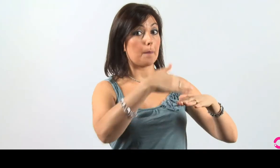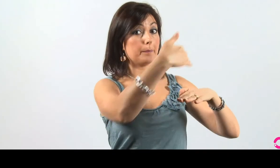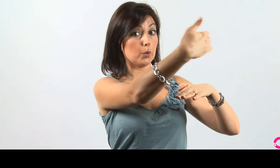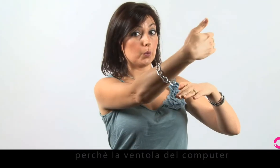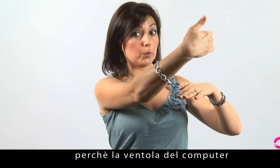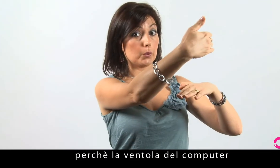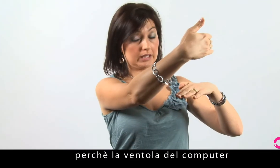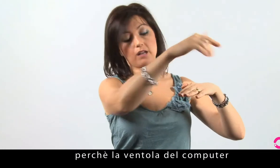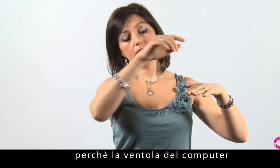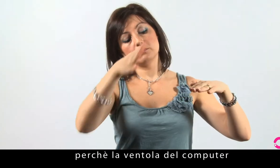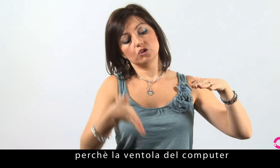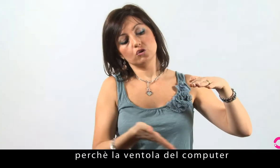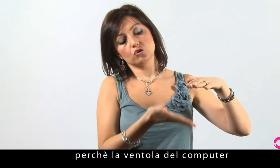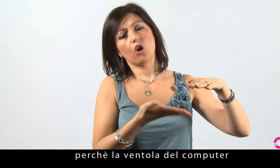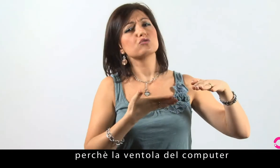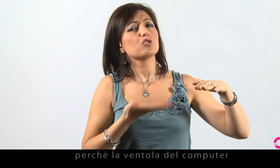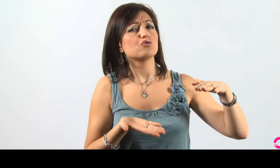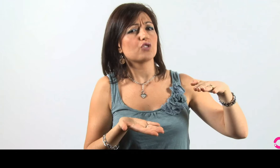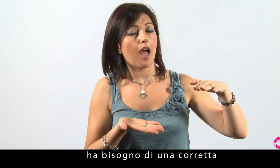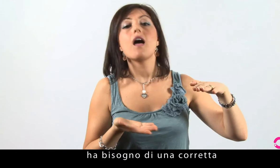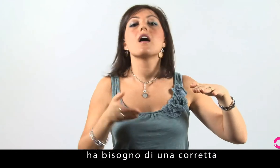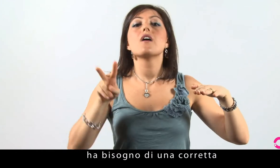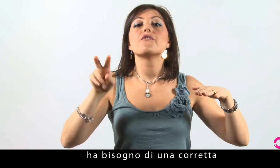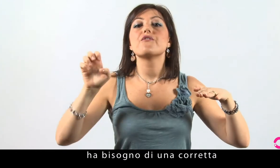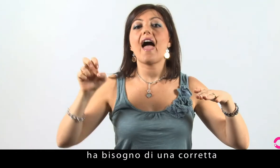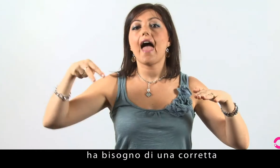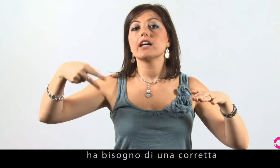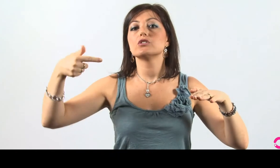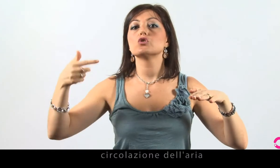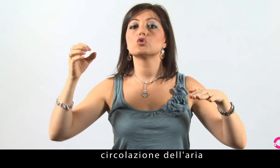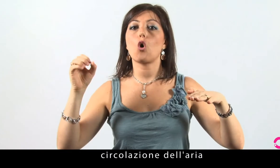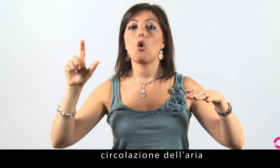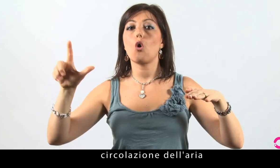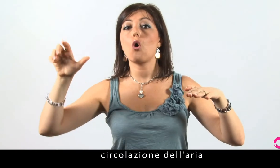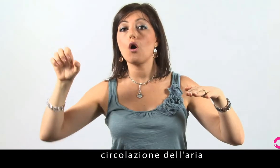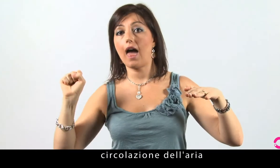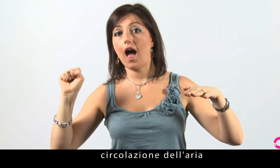Perché la ventola del computer ha bisogno di una corretta circolazione di aria.